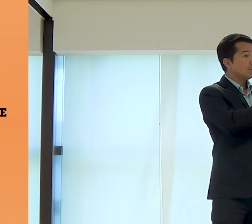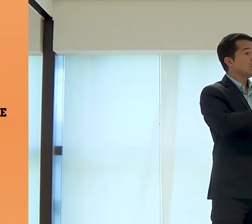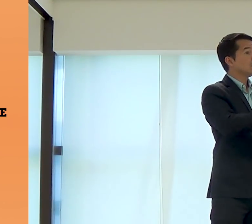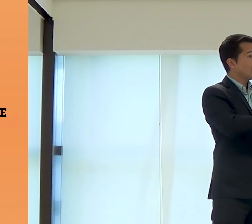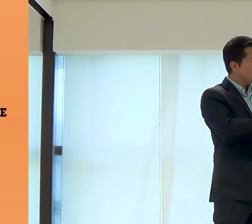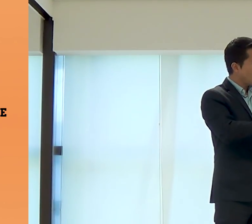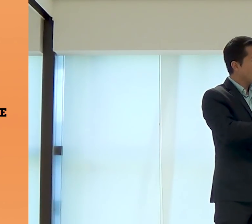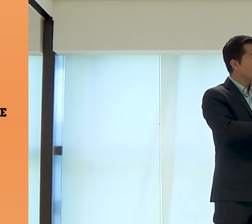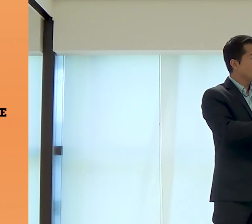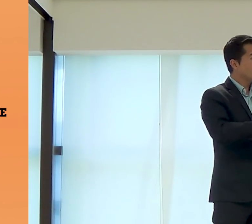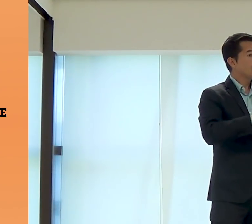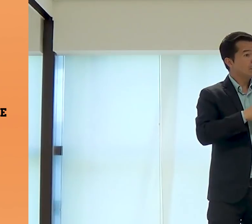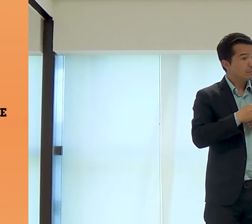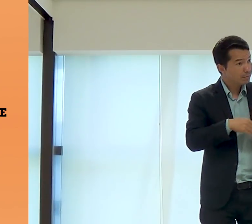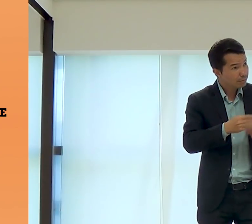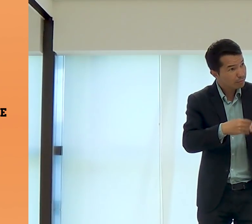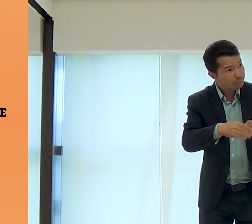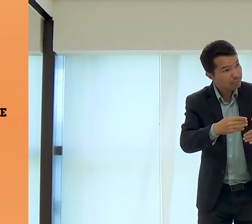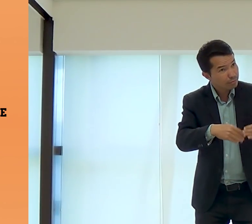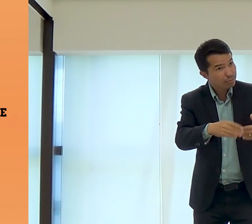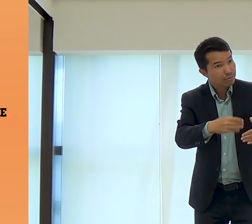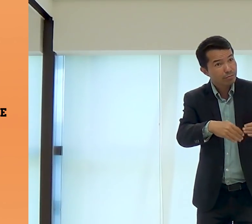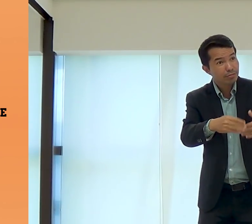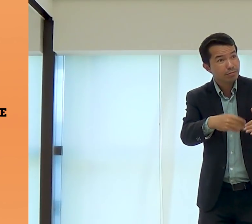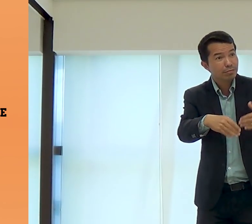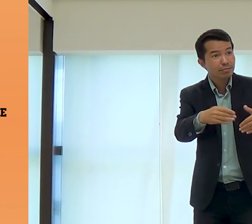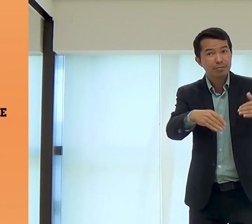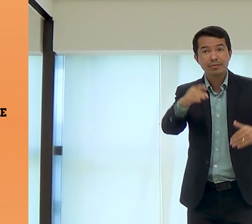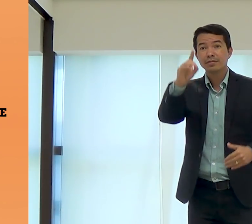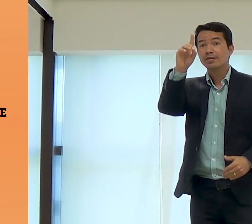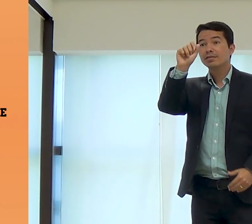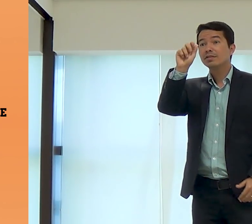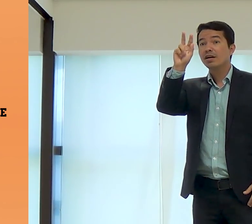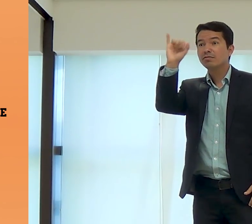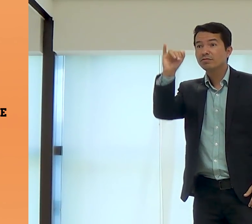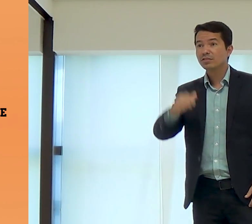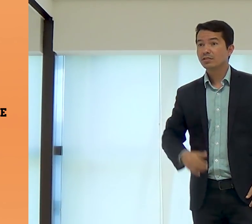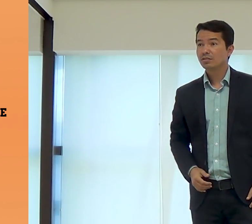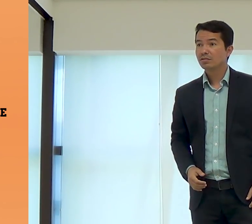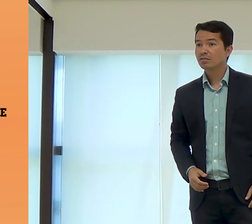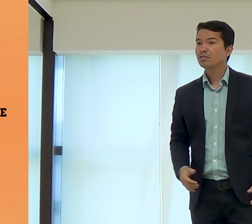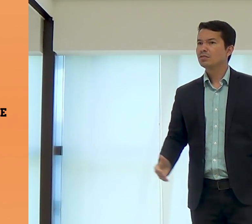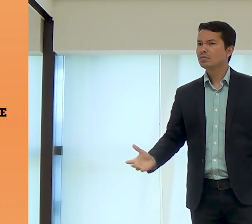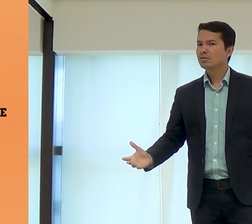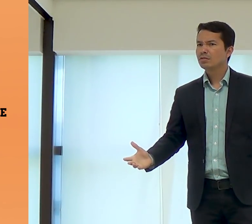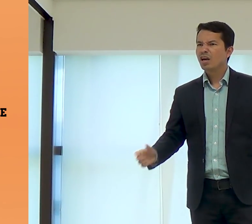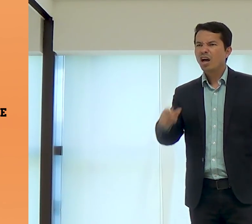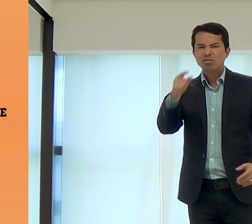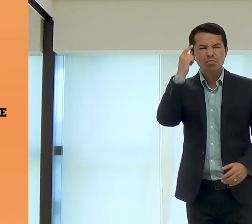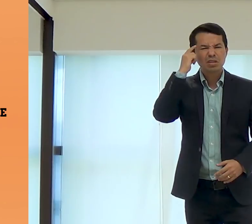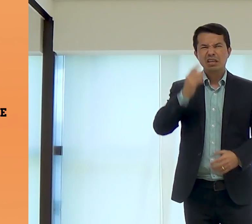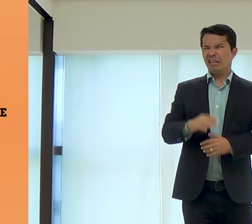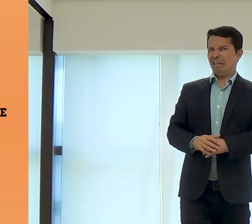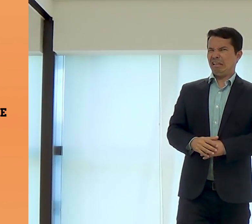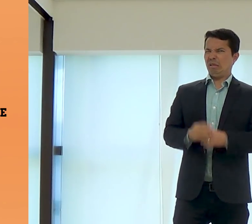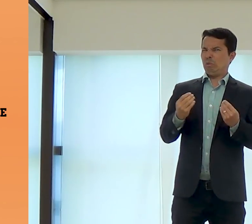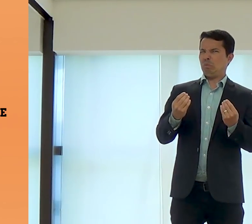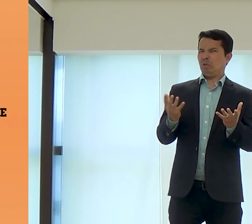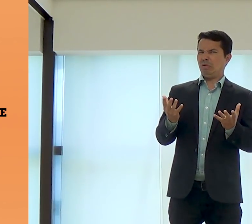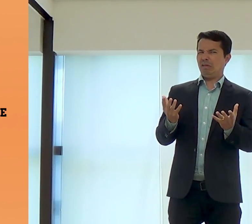E Maria, ela também fazia parte da descendência de Davi. Aí, a